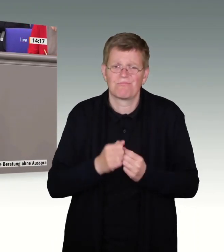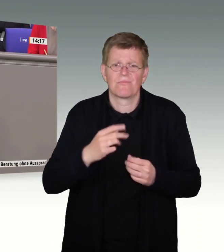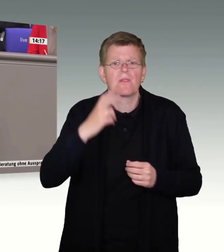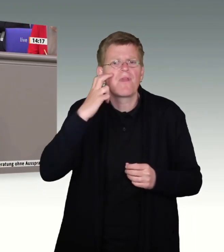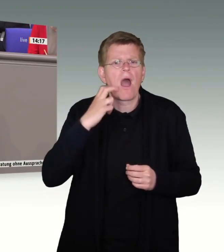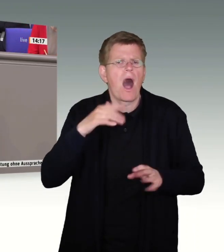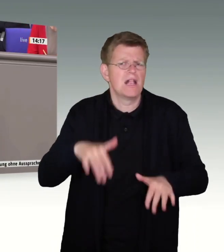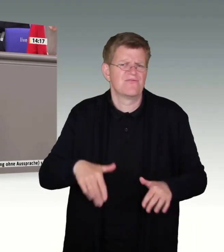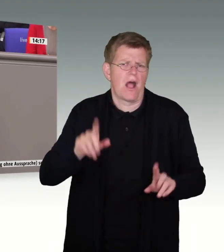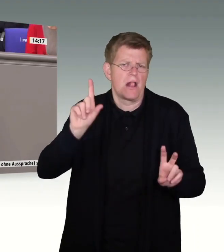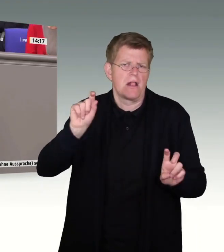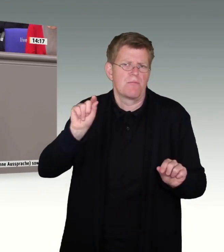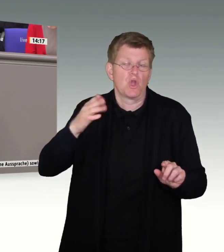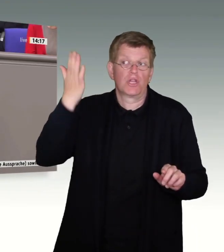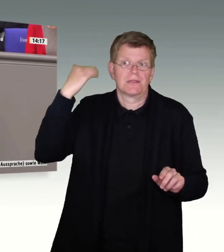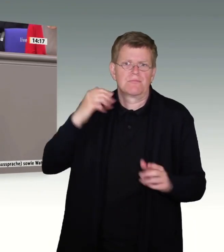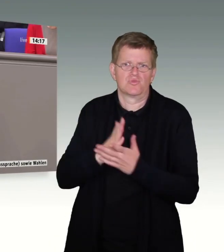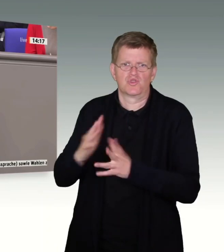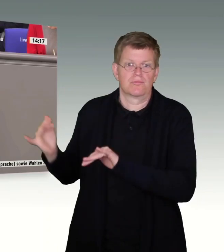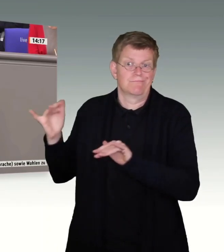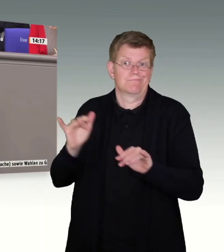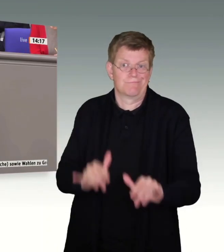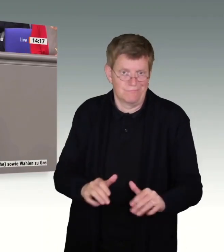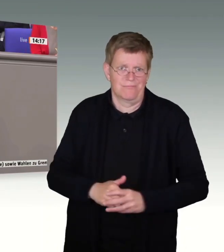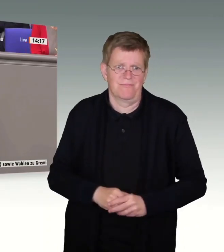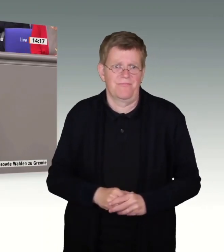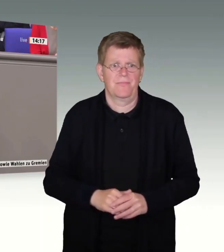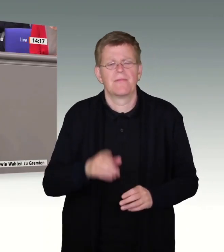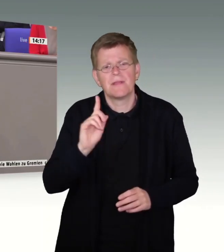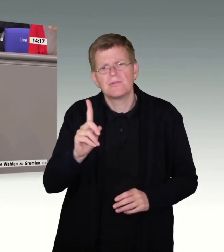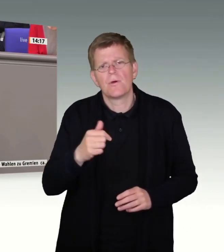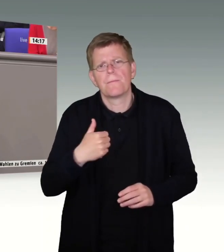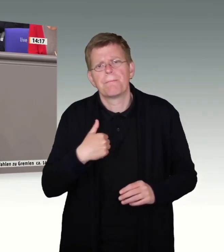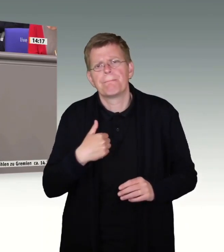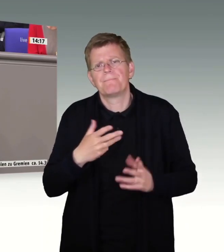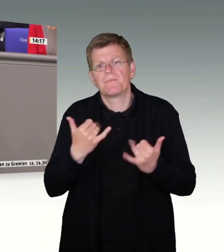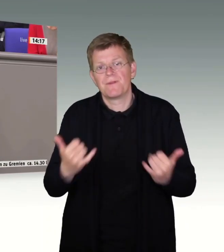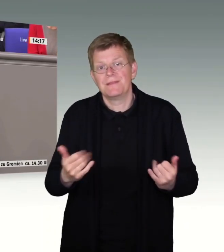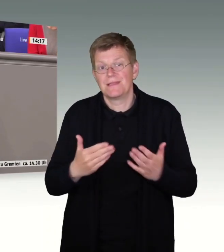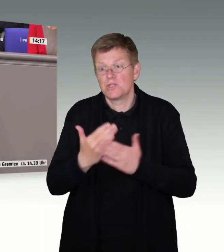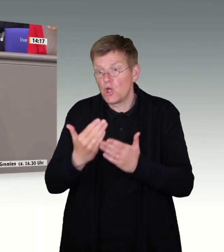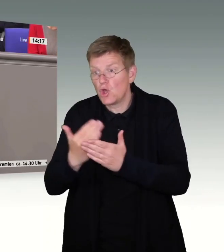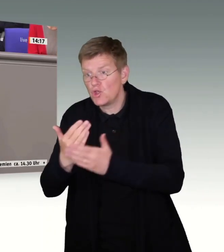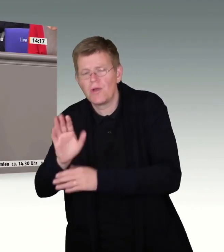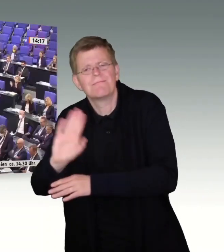Menschen, die schon bei uns sind, um auch diese gern bediente Narrative von Pull-Effekten hier mal gleich einen Riegel vorzuschieben.